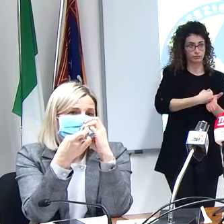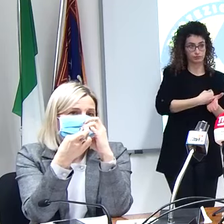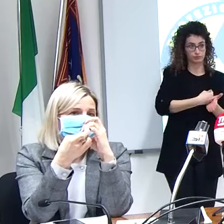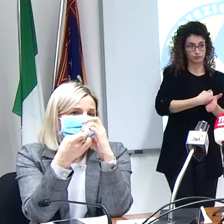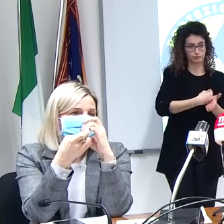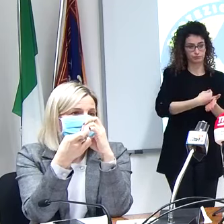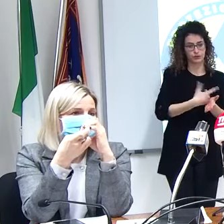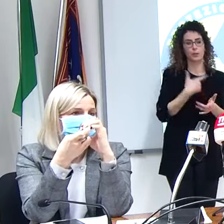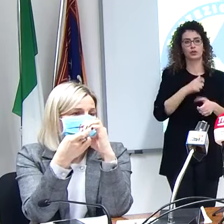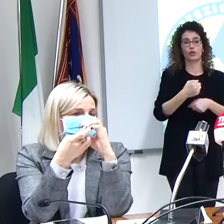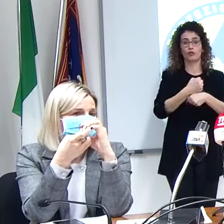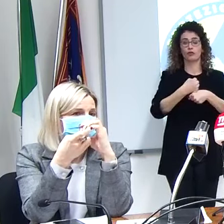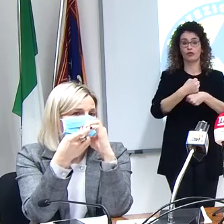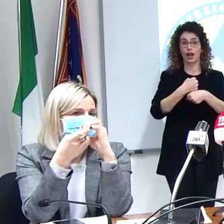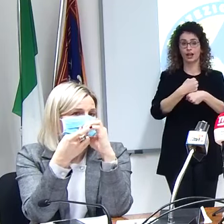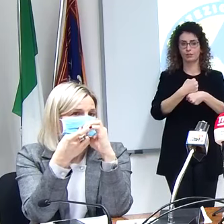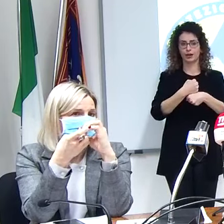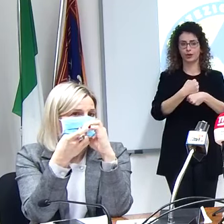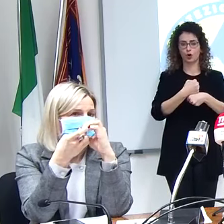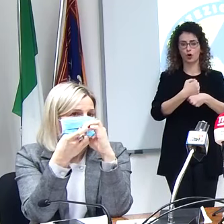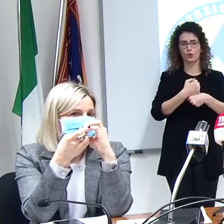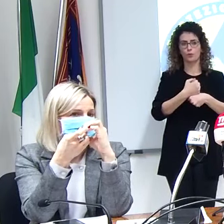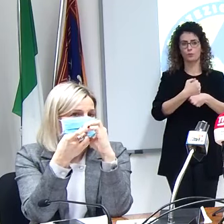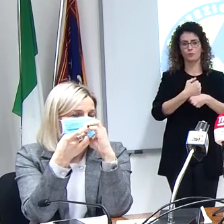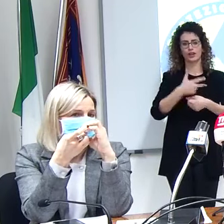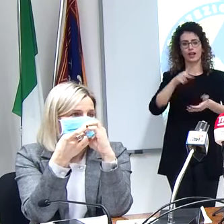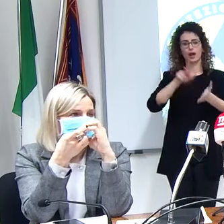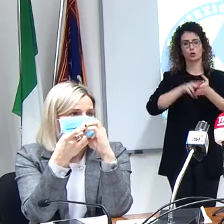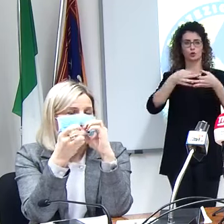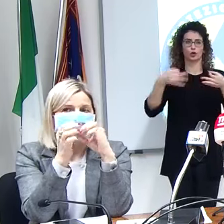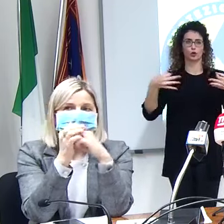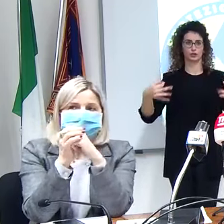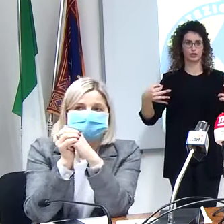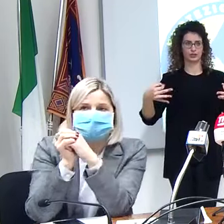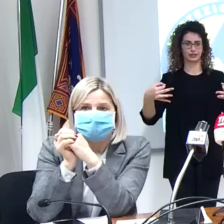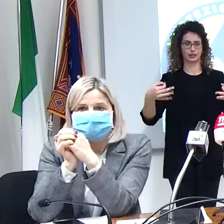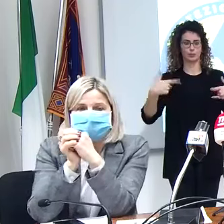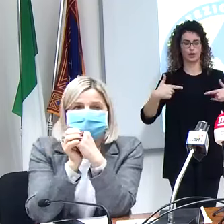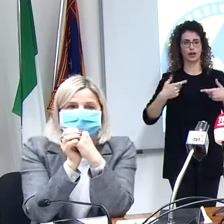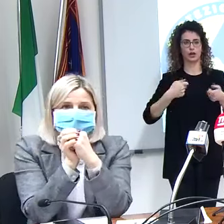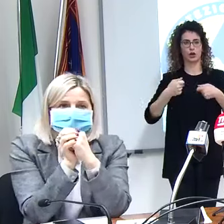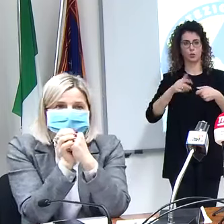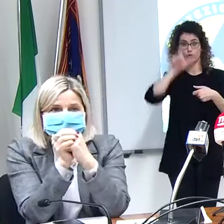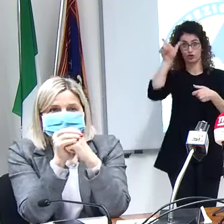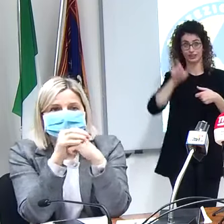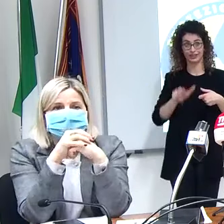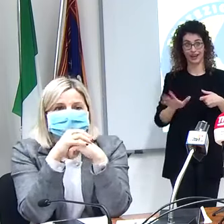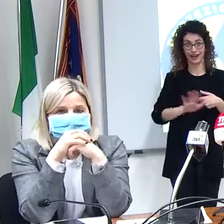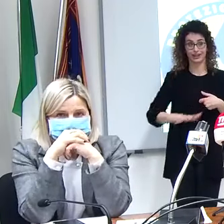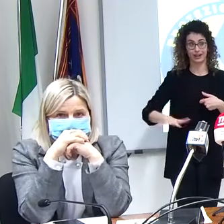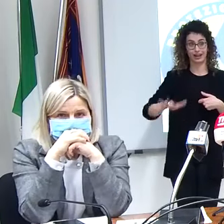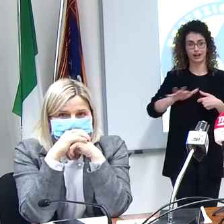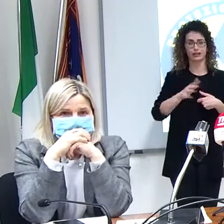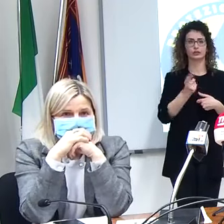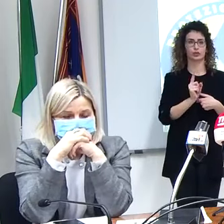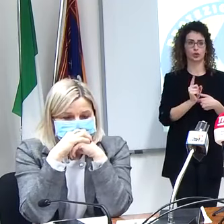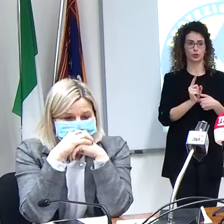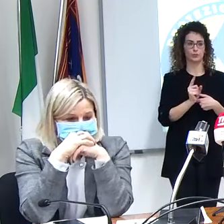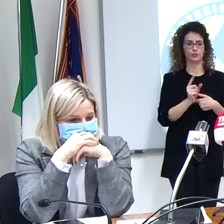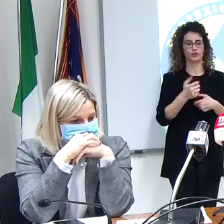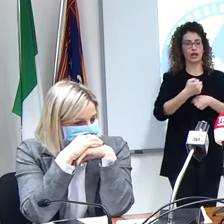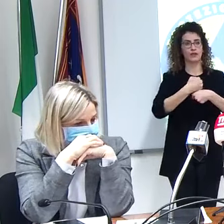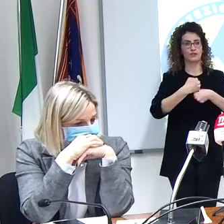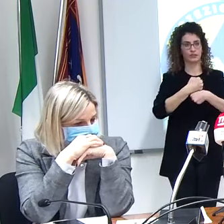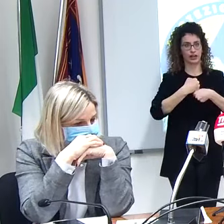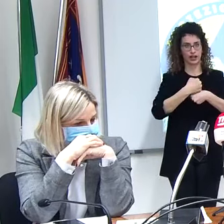perché non è un farmaco regolarmente autorizzato al commercio in Italia è un farmaco che è stato